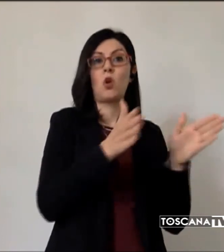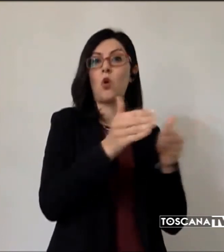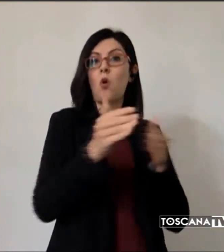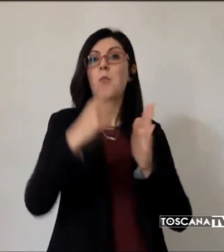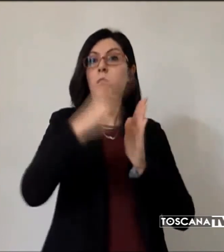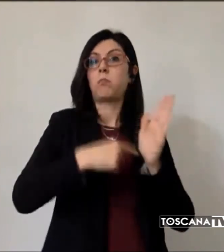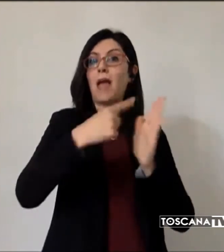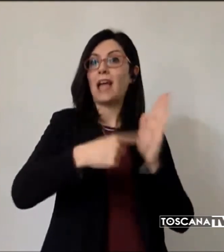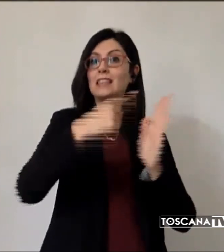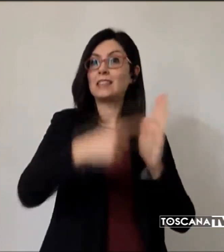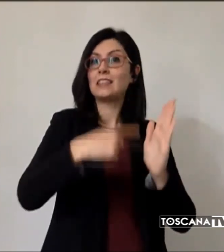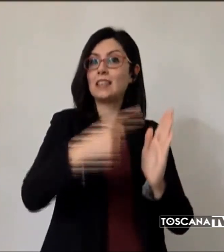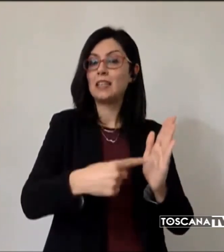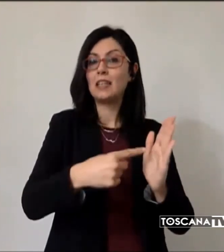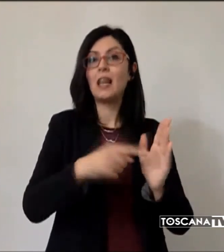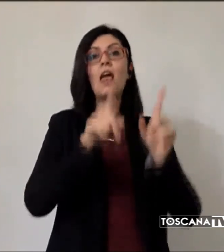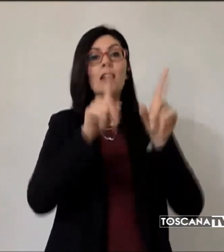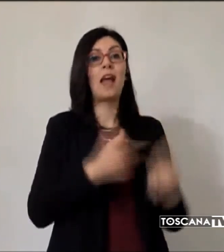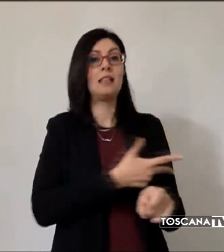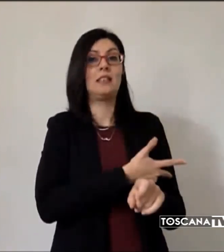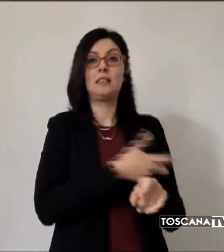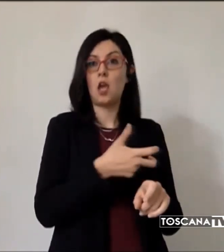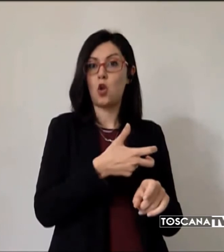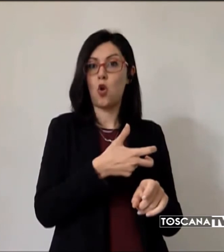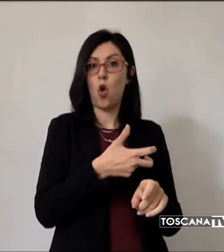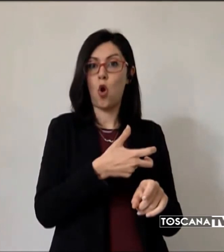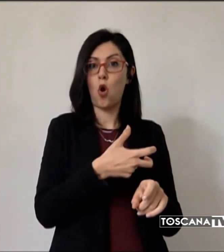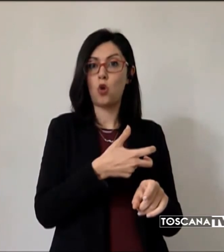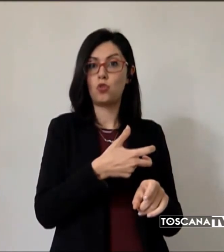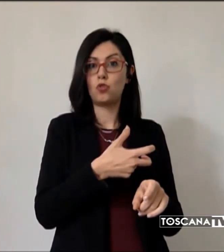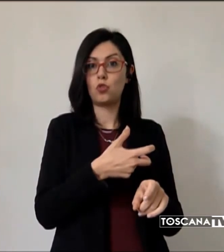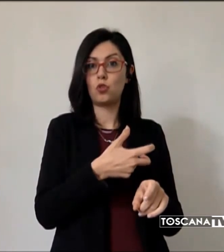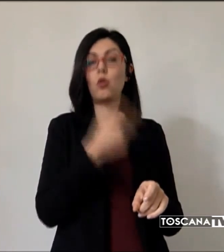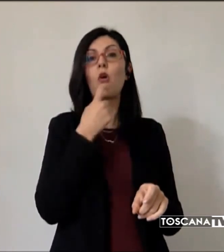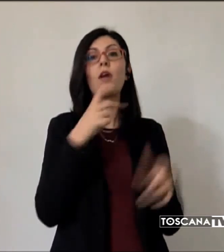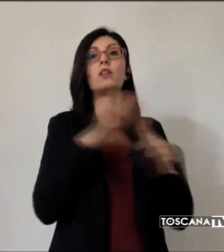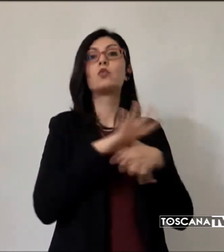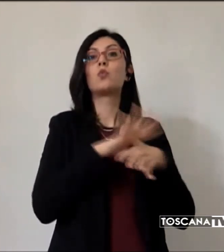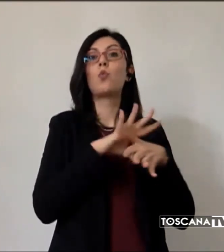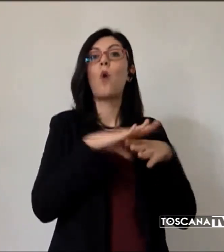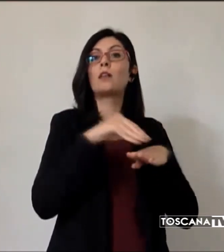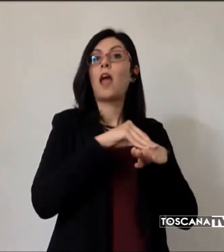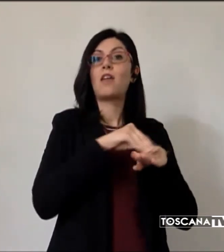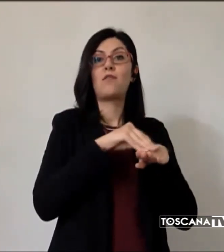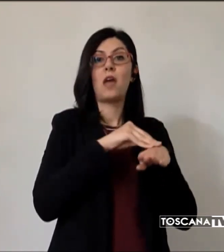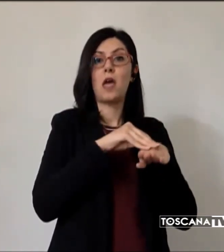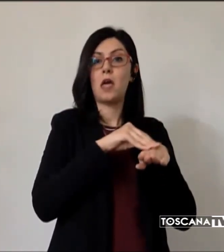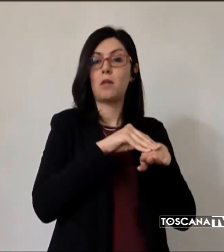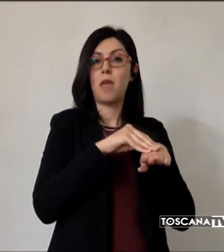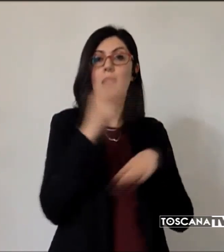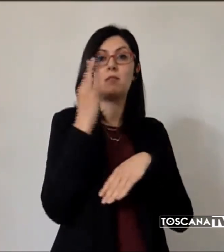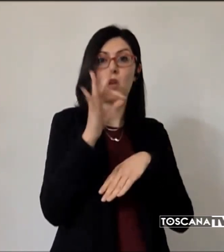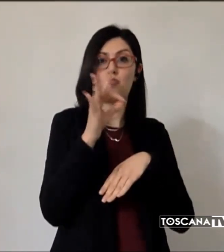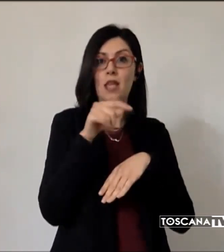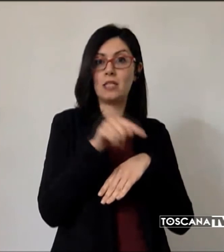il test sierologico da parte di un'equip di infermieri specializzati. Ai soggetti